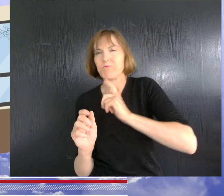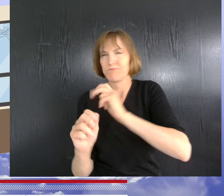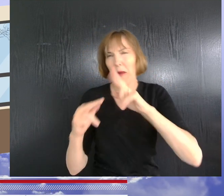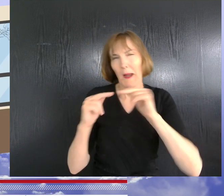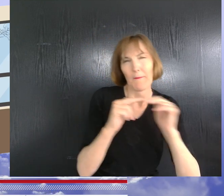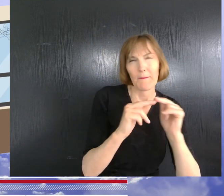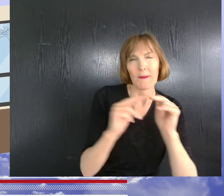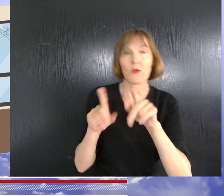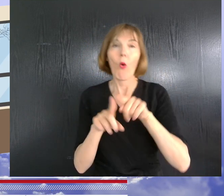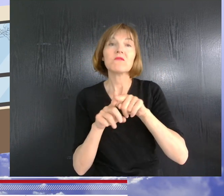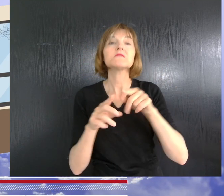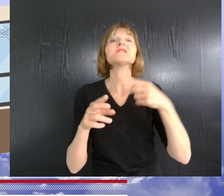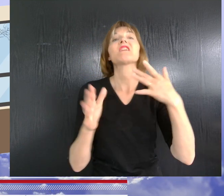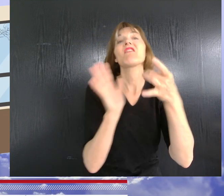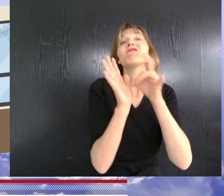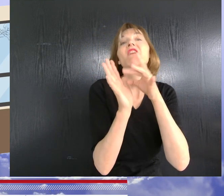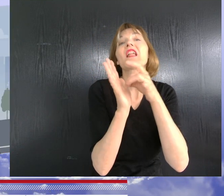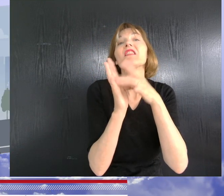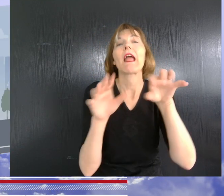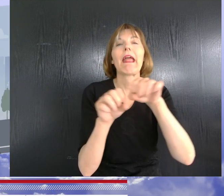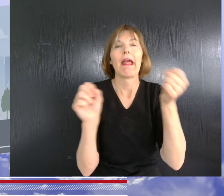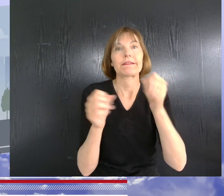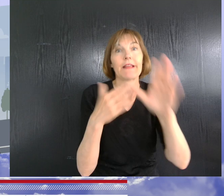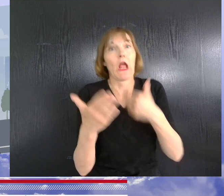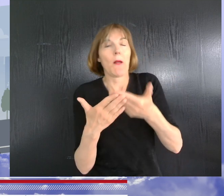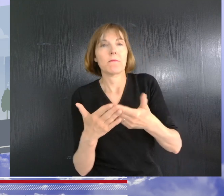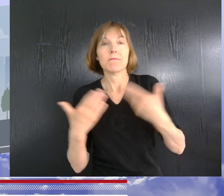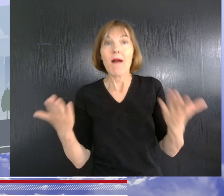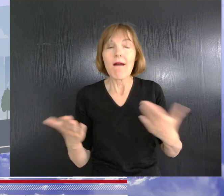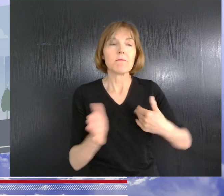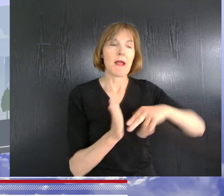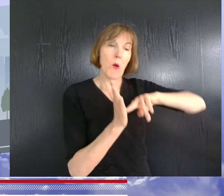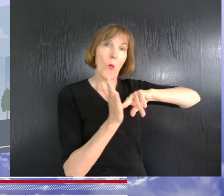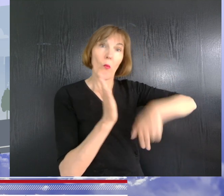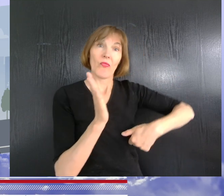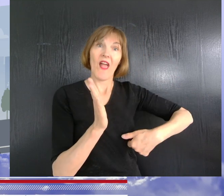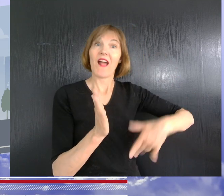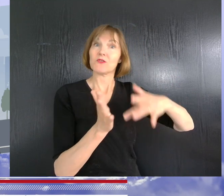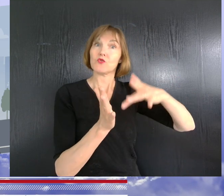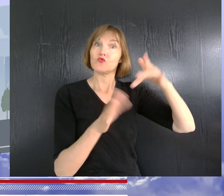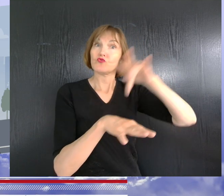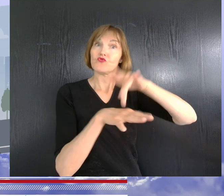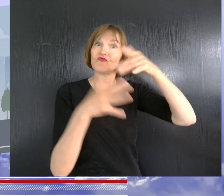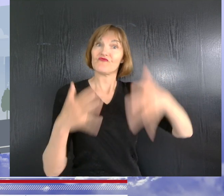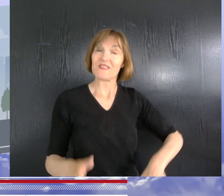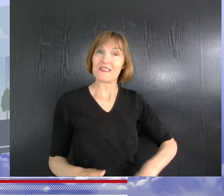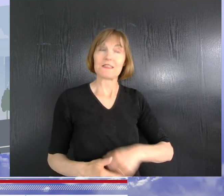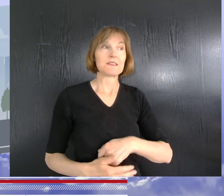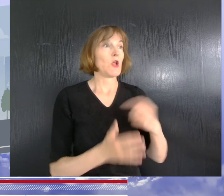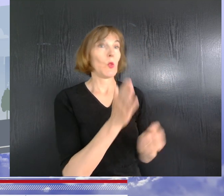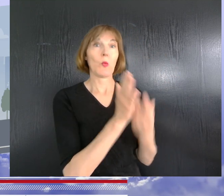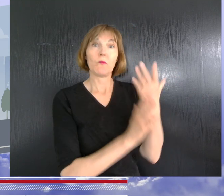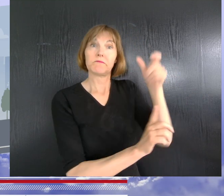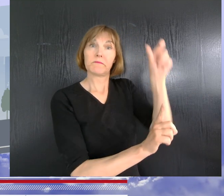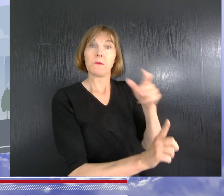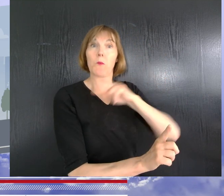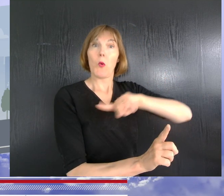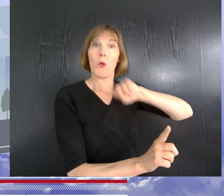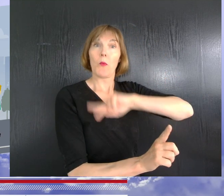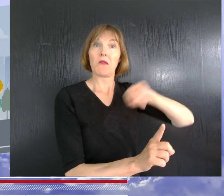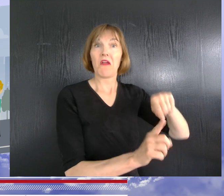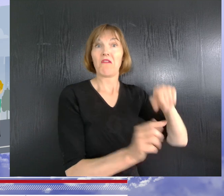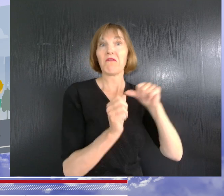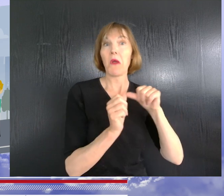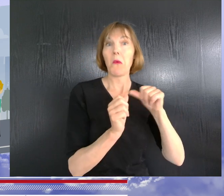et remplacer les vitres cassées. Mais, sitôt l'acte signé et le prix versé, le nouveau